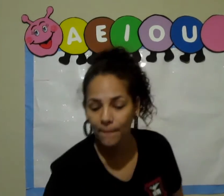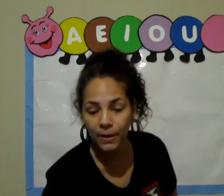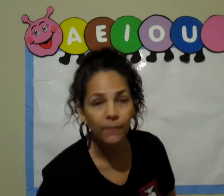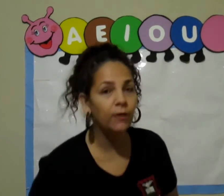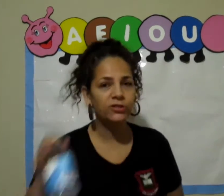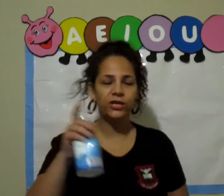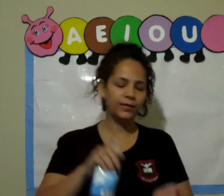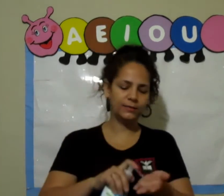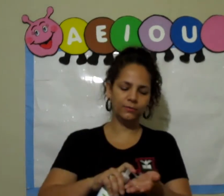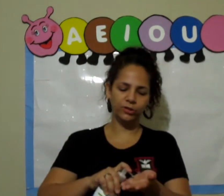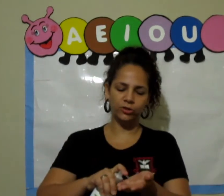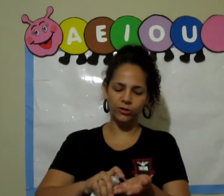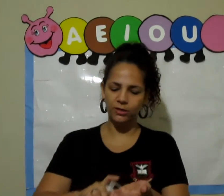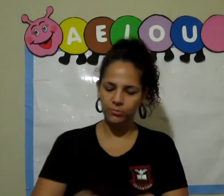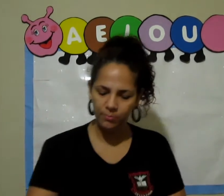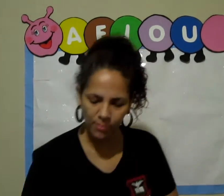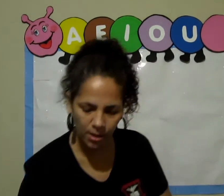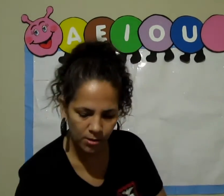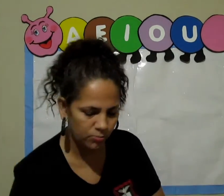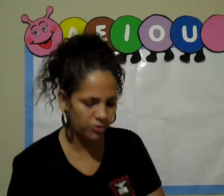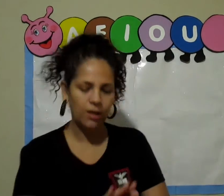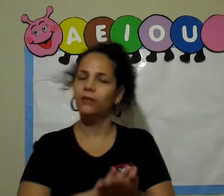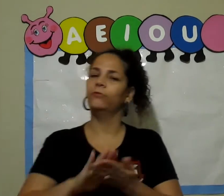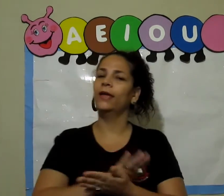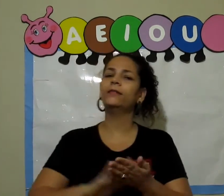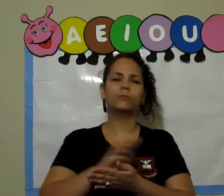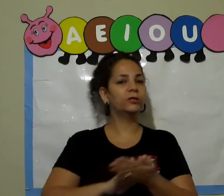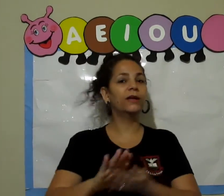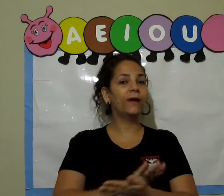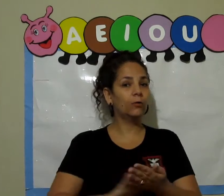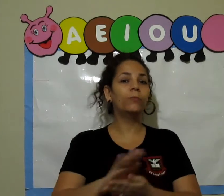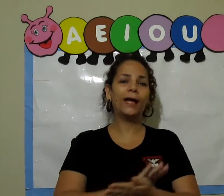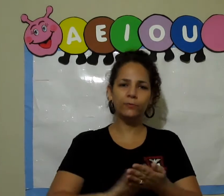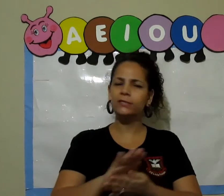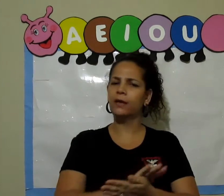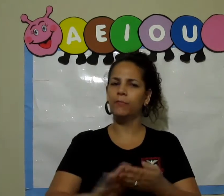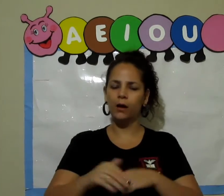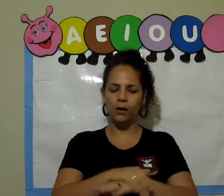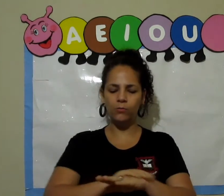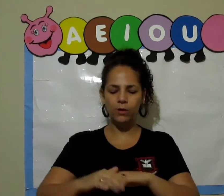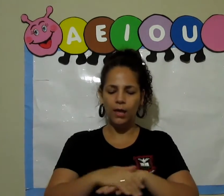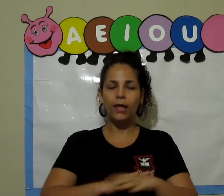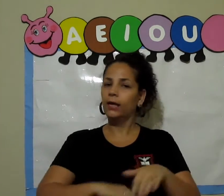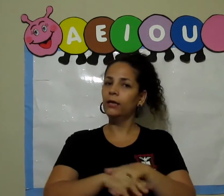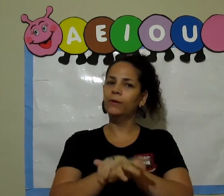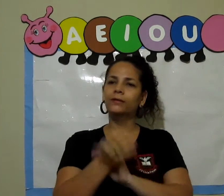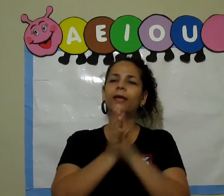primeiro higienizando as nossas mãos, não é? Temos que lavar com água e sabão e manter